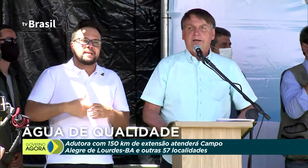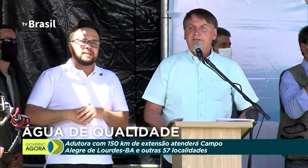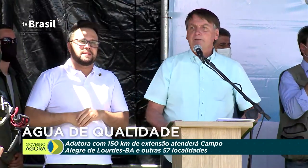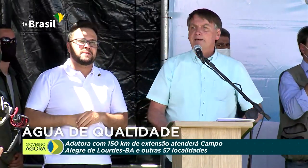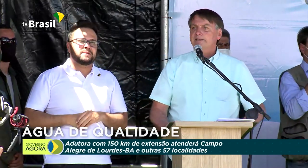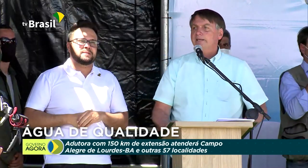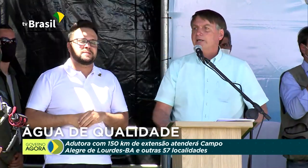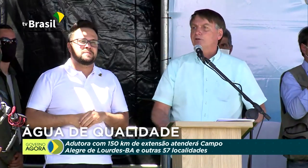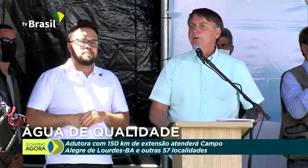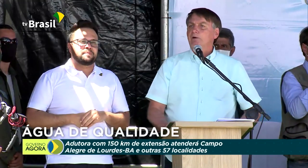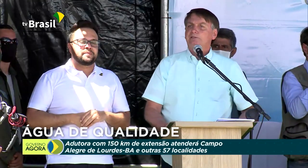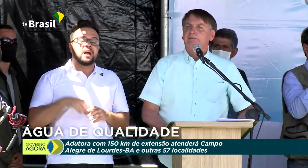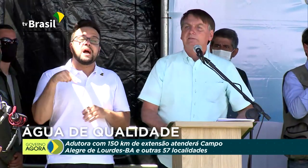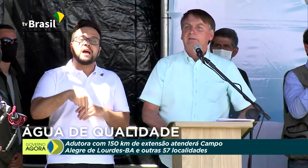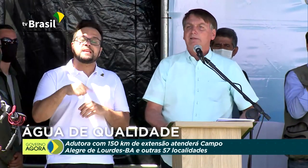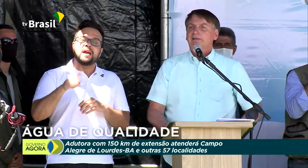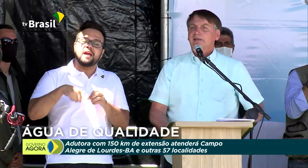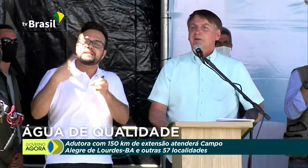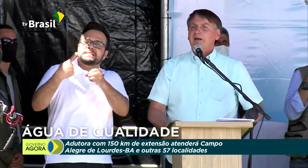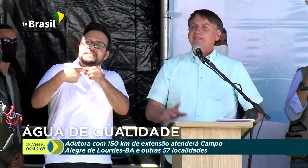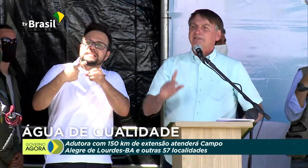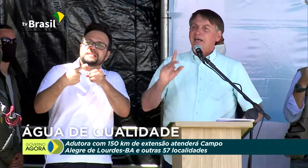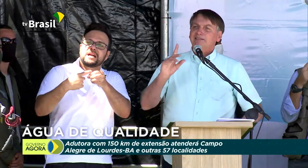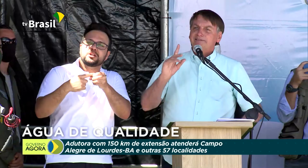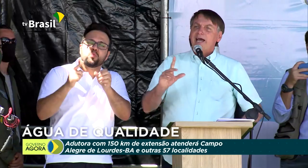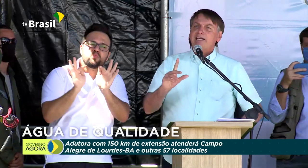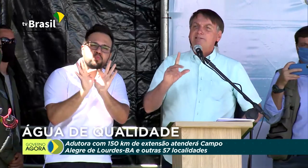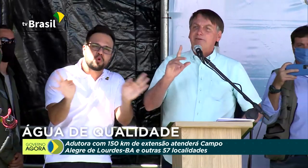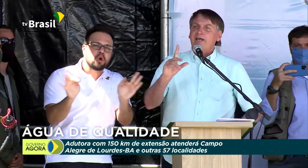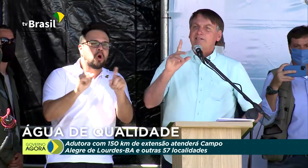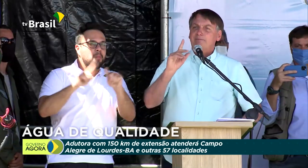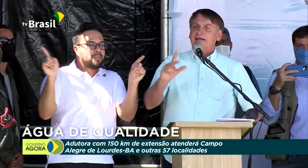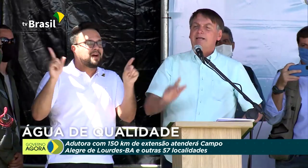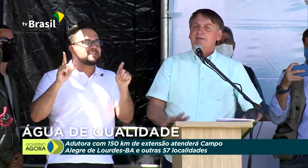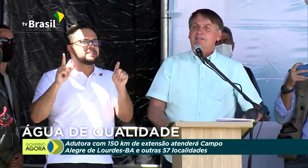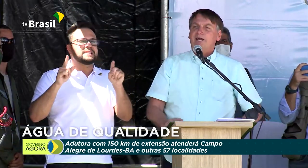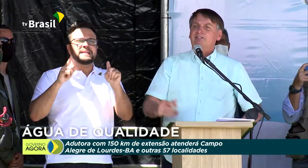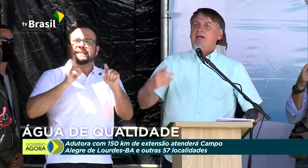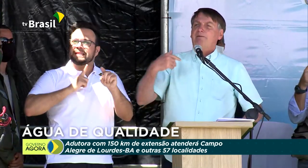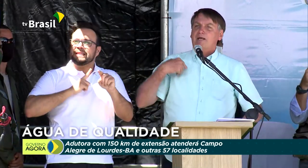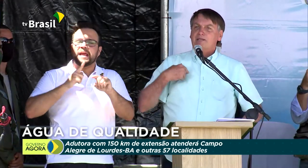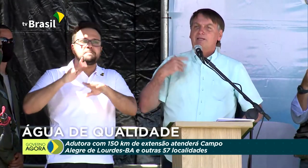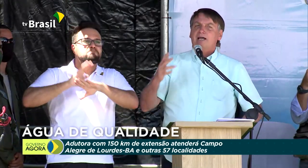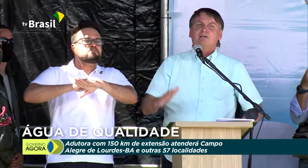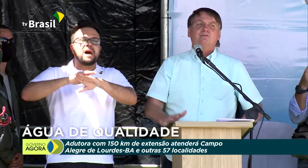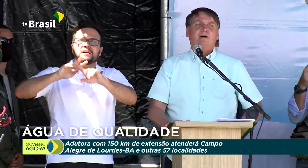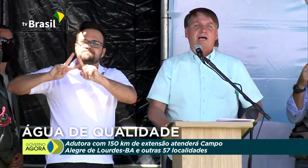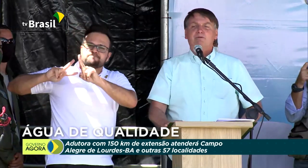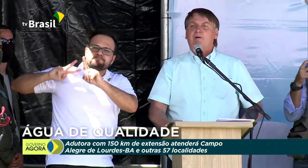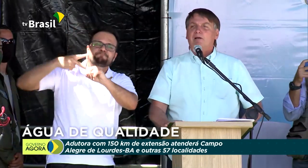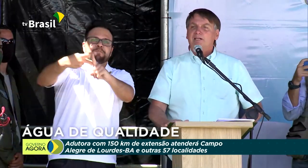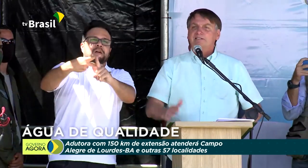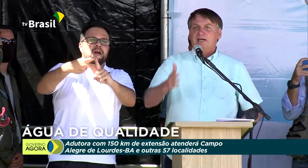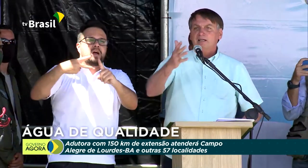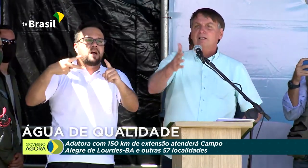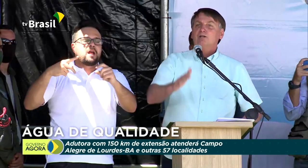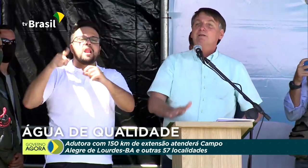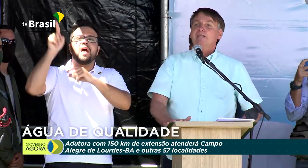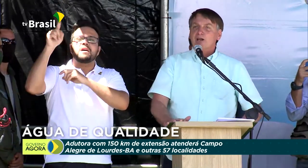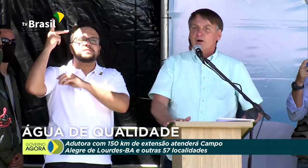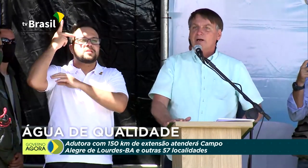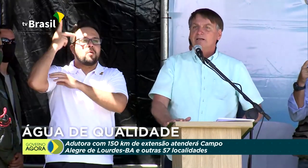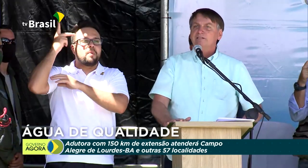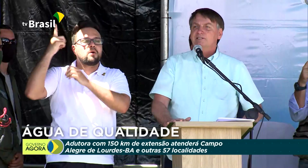Aqui é uma cidade humilde, mas tem dez vezes mais habitantes que a minha cidade, Eldorado Paulista,